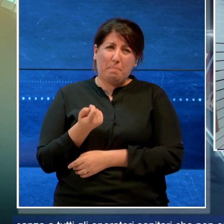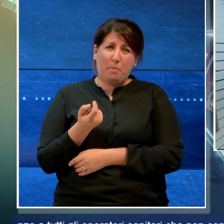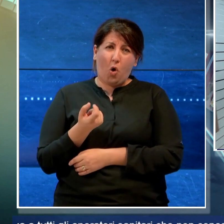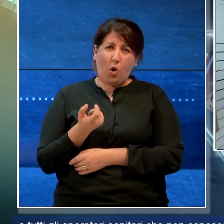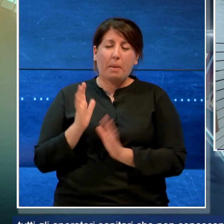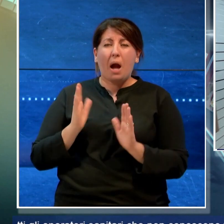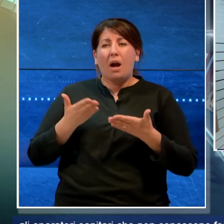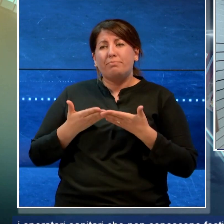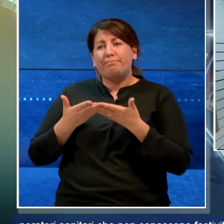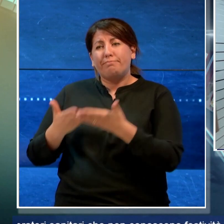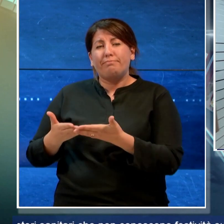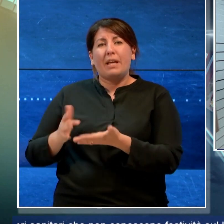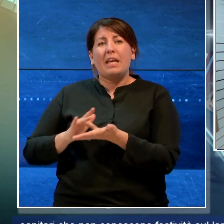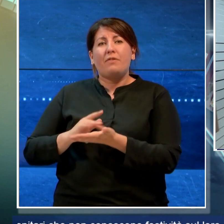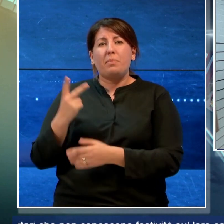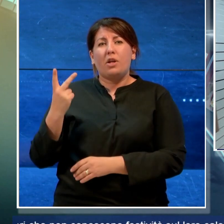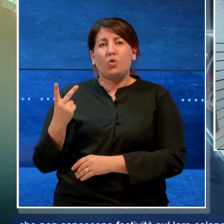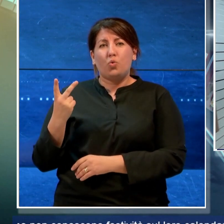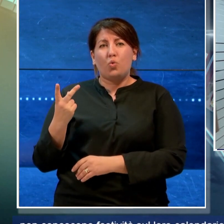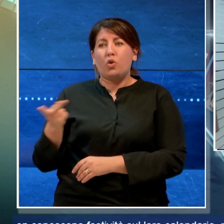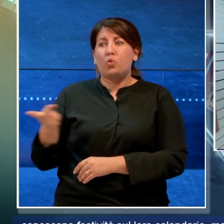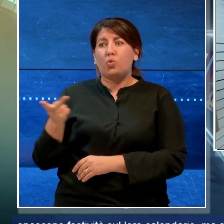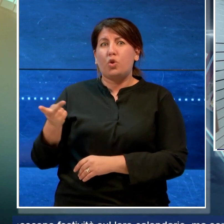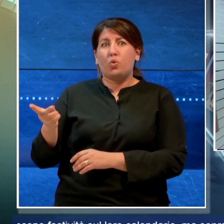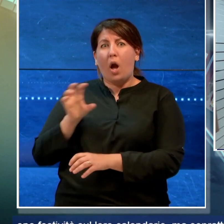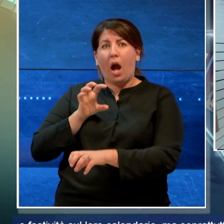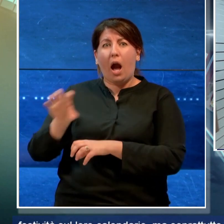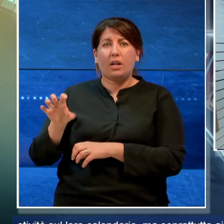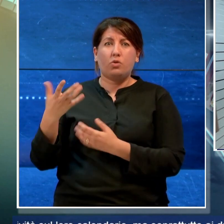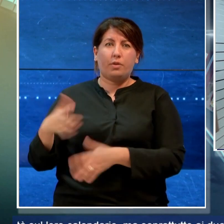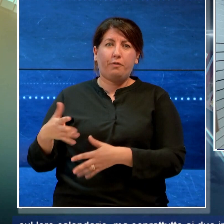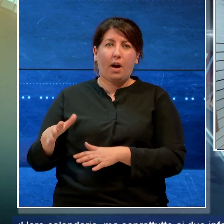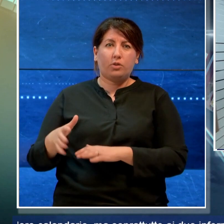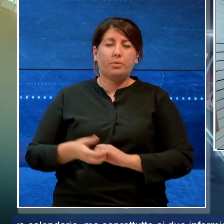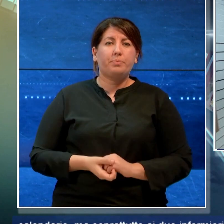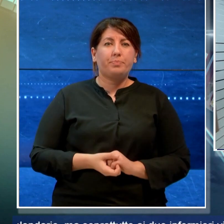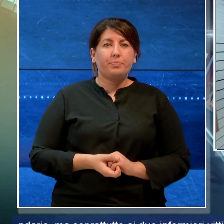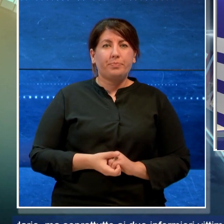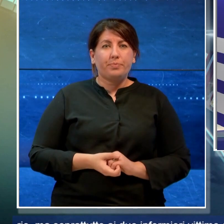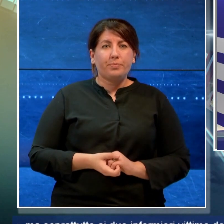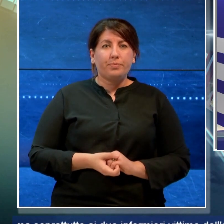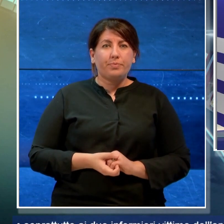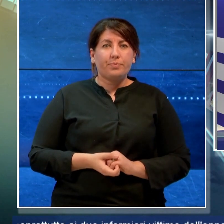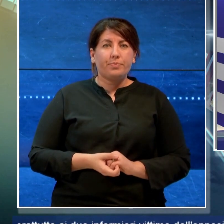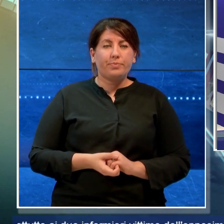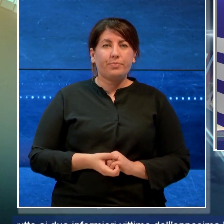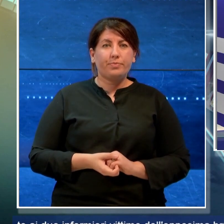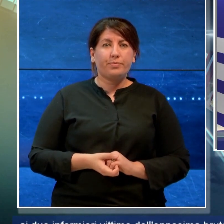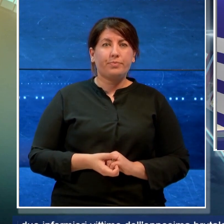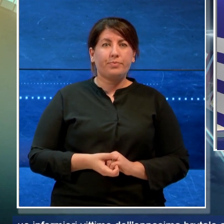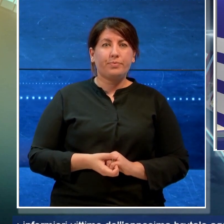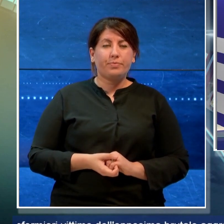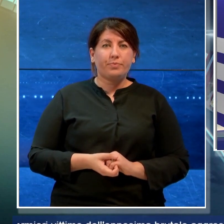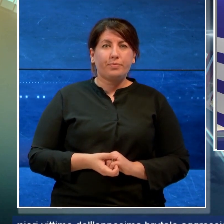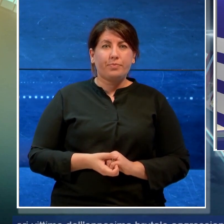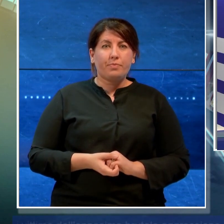due infermieri vittime dell'ennesima brutale aggressione. Si